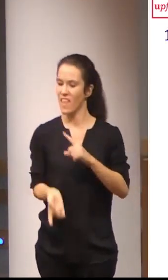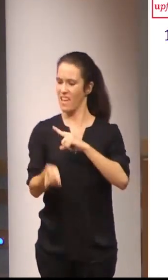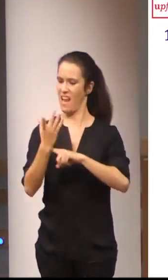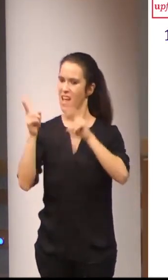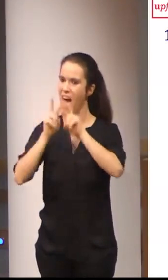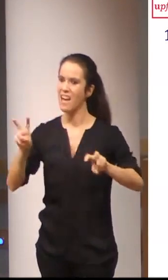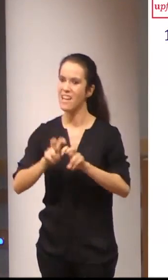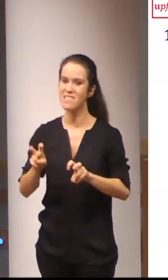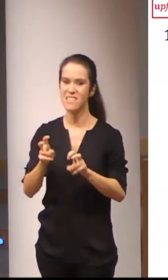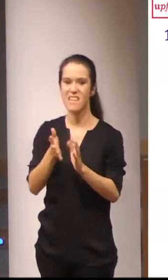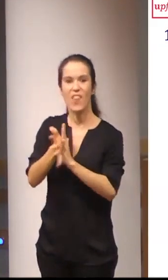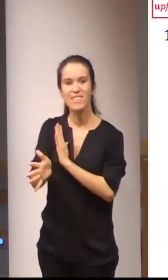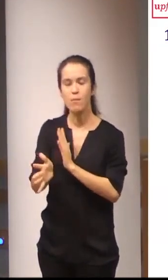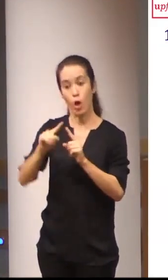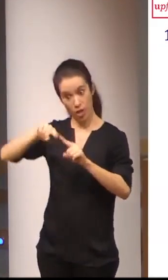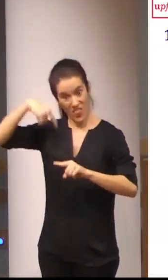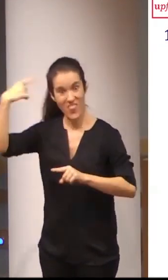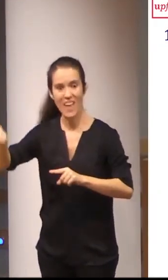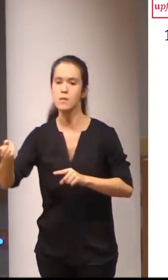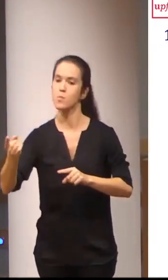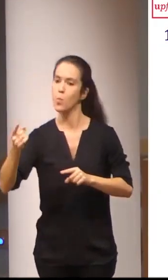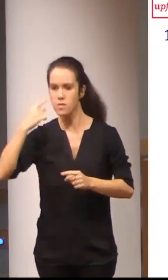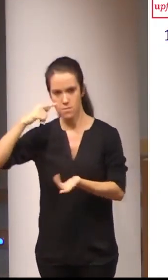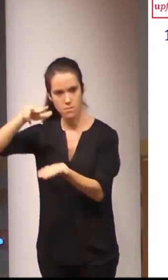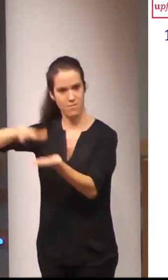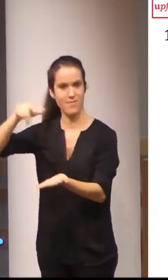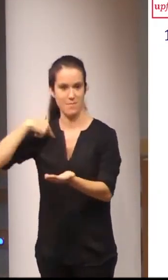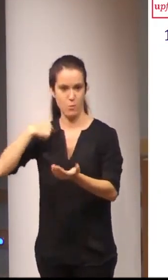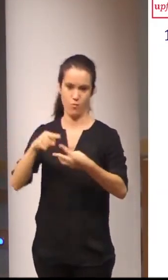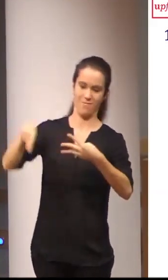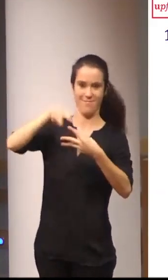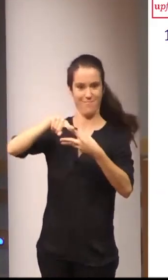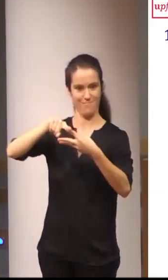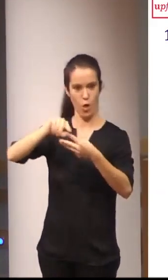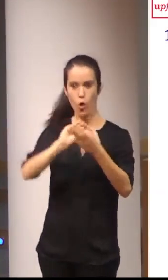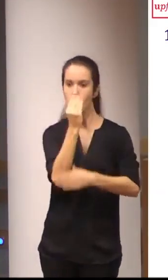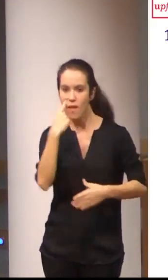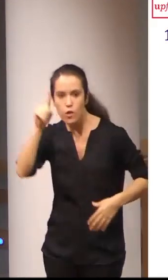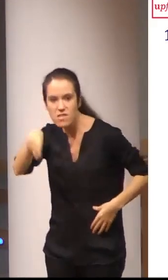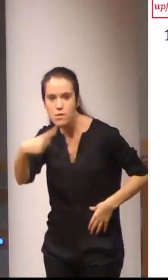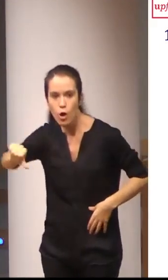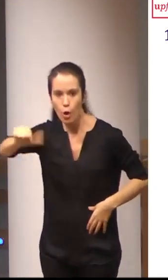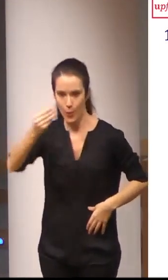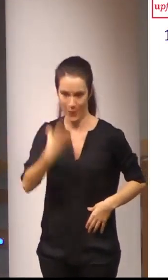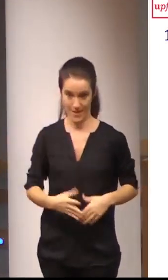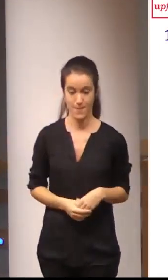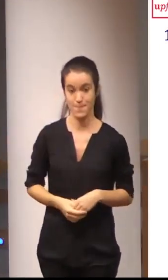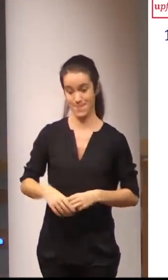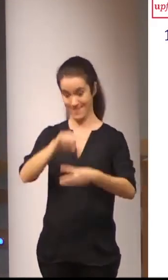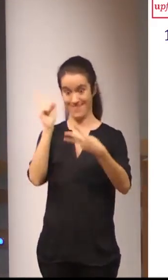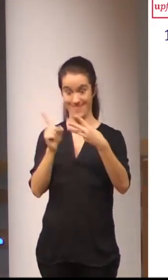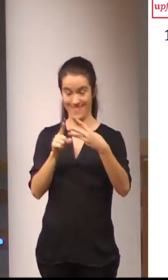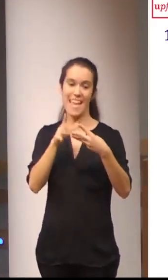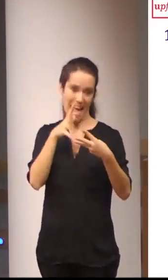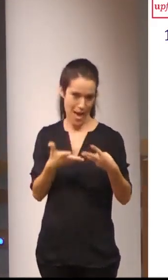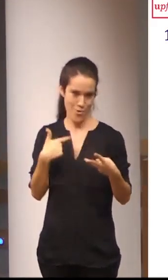descripciones que serán posteriormente validados por a documentación. E en terceiro lugar, que é o que nos ocupa tamén aquí,